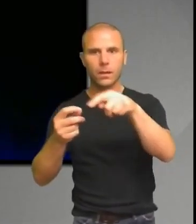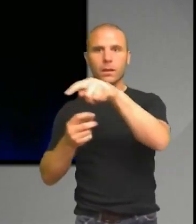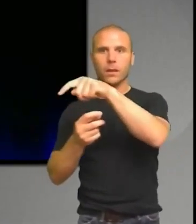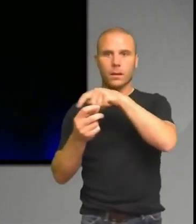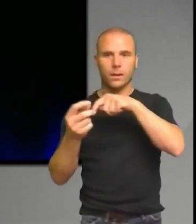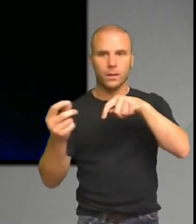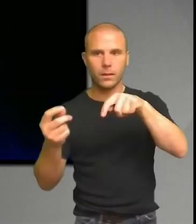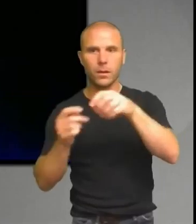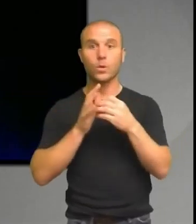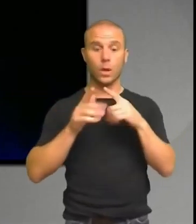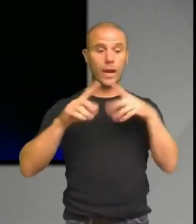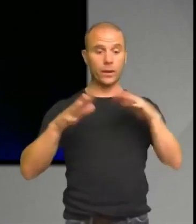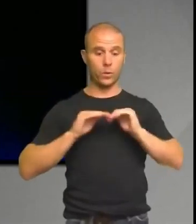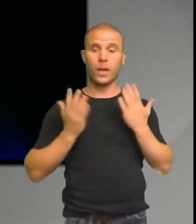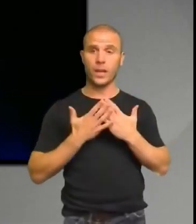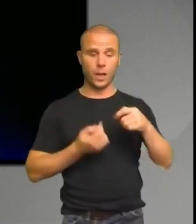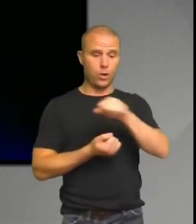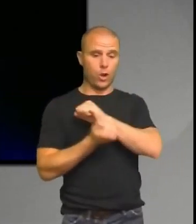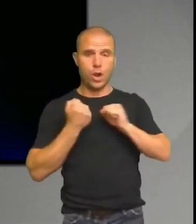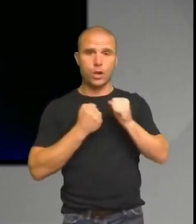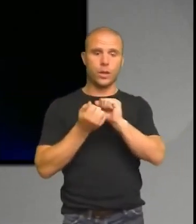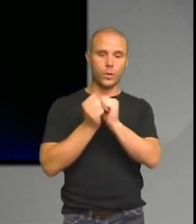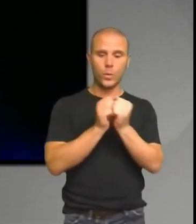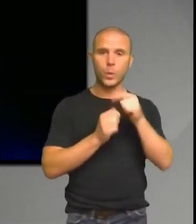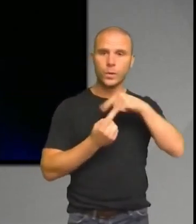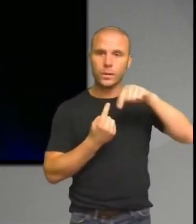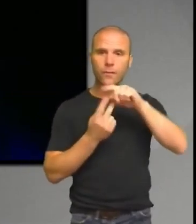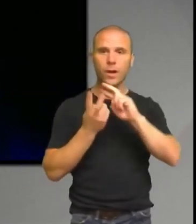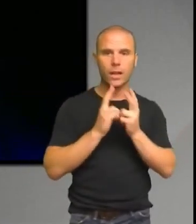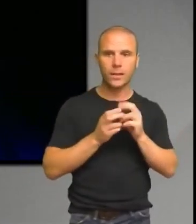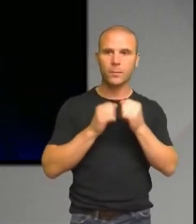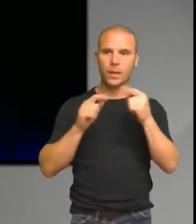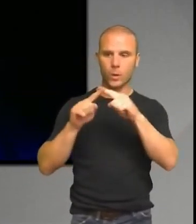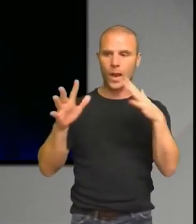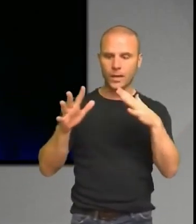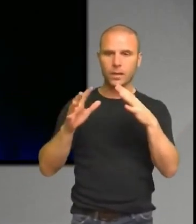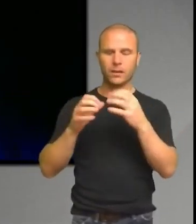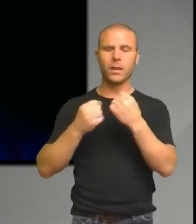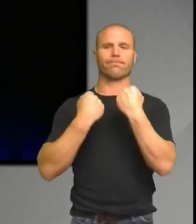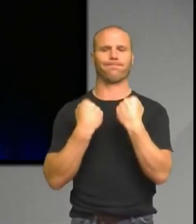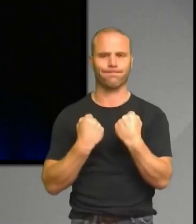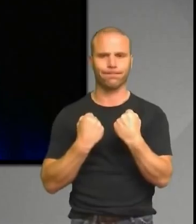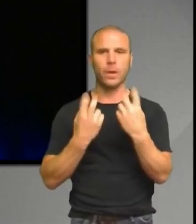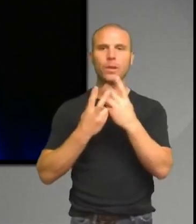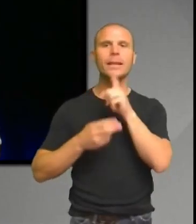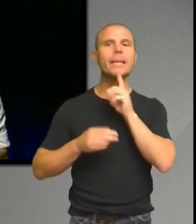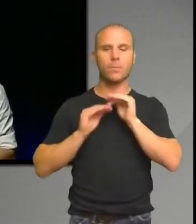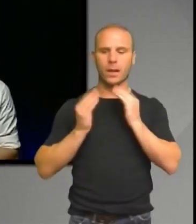varandra. Men i och att stjärnan är mycket, mycket tyngre så rör sig den mycket mindre än den lilla planeten som är mycket lättare. Så